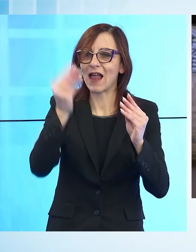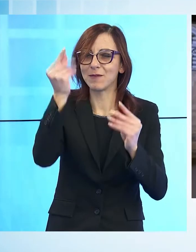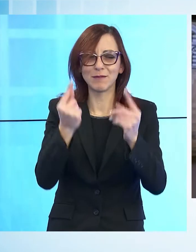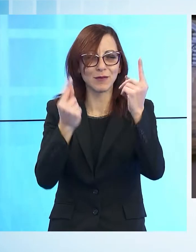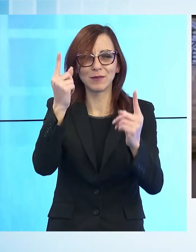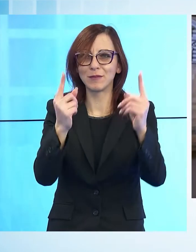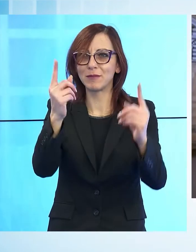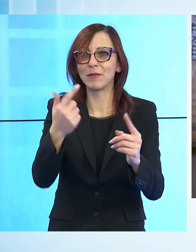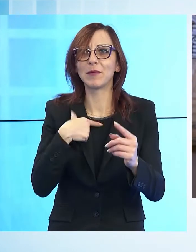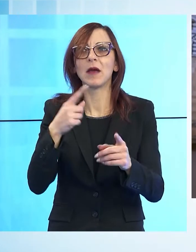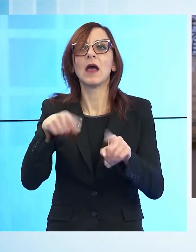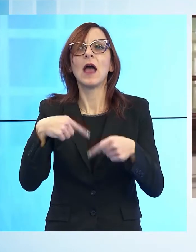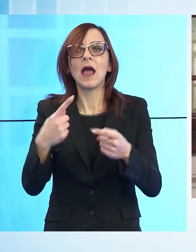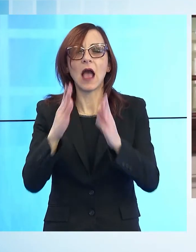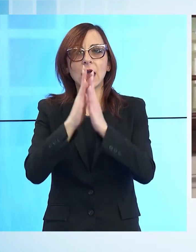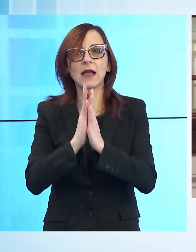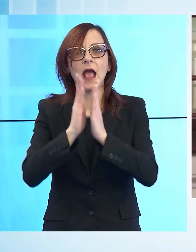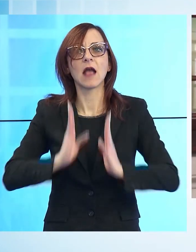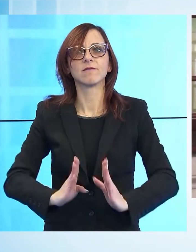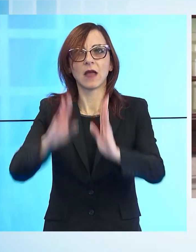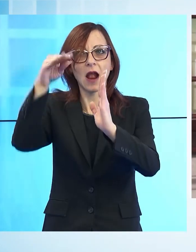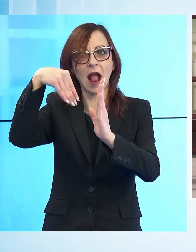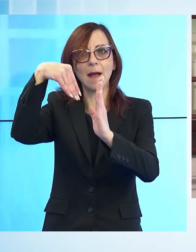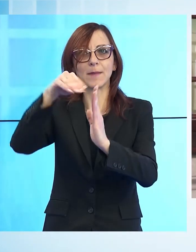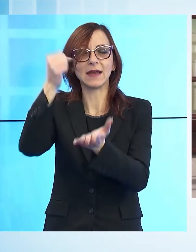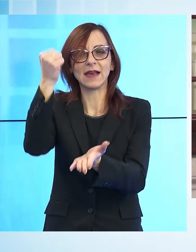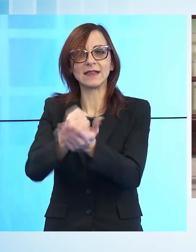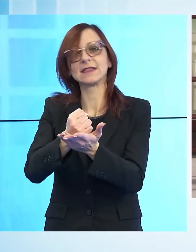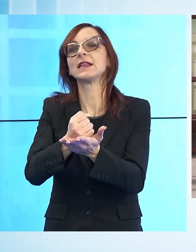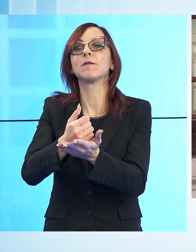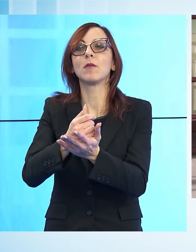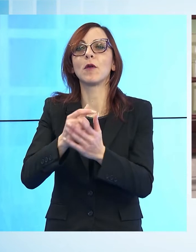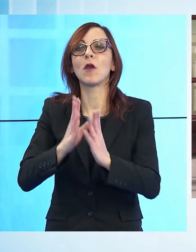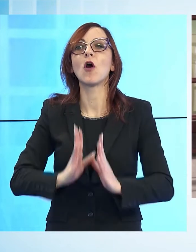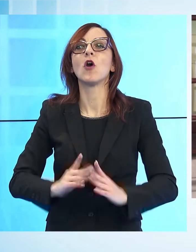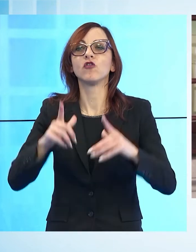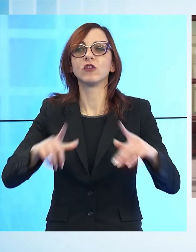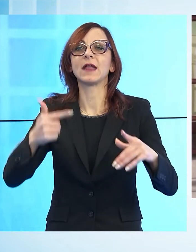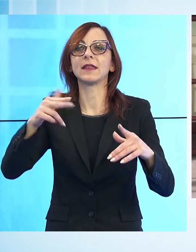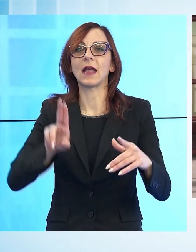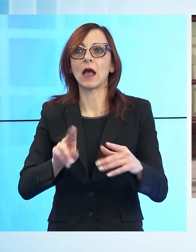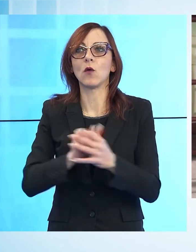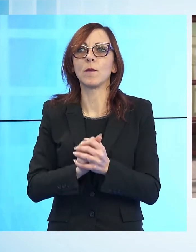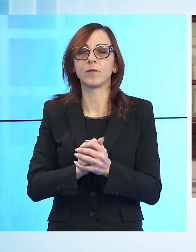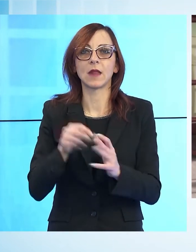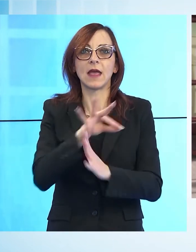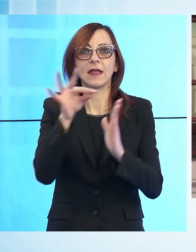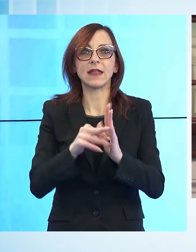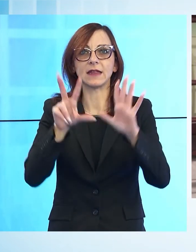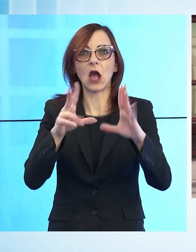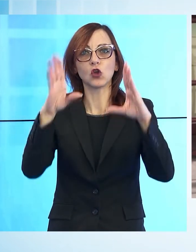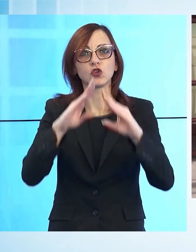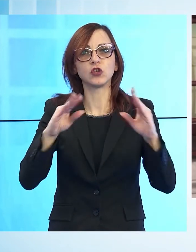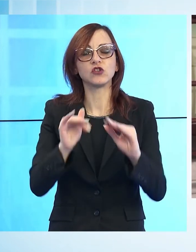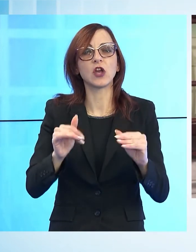cittadina del Tao. Partiamo l'8 di dicembre in via Cavour con un evento studiato per i bambini, una